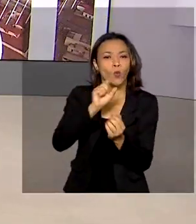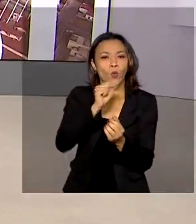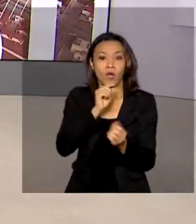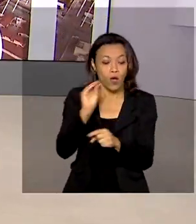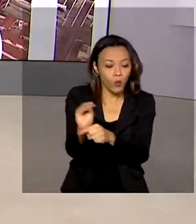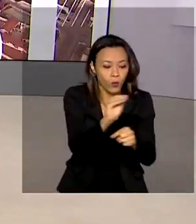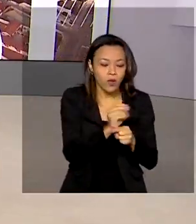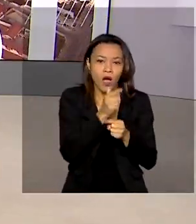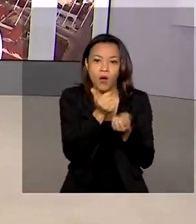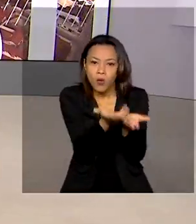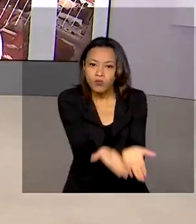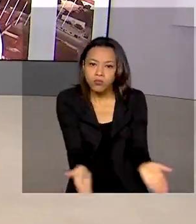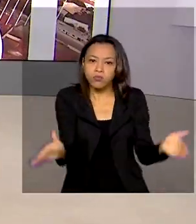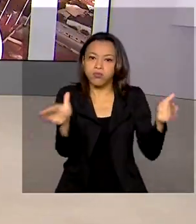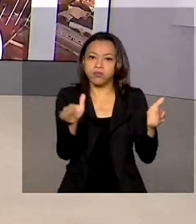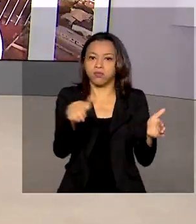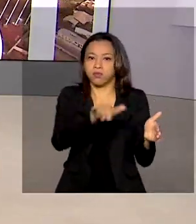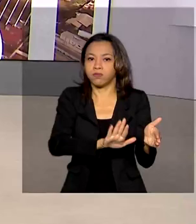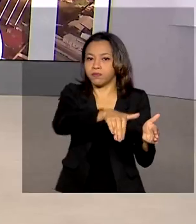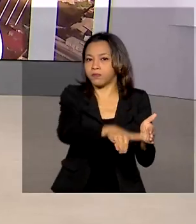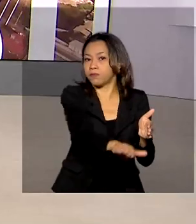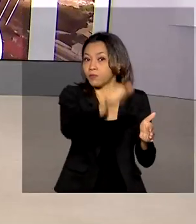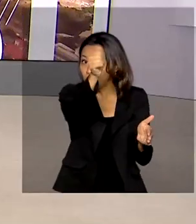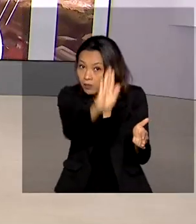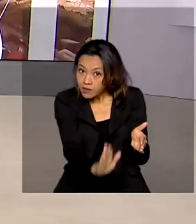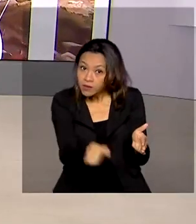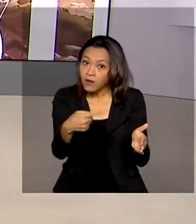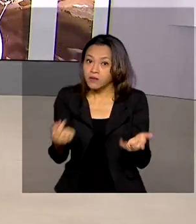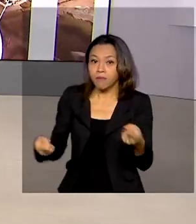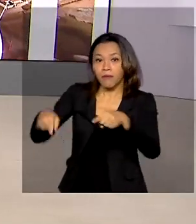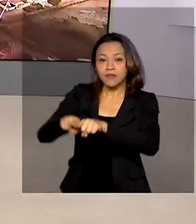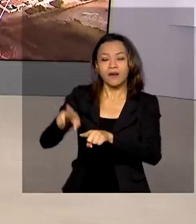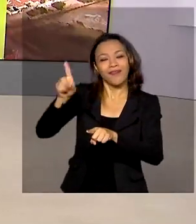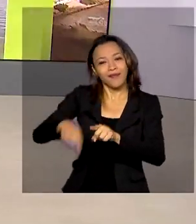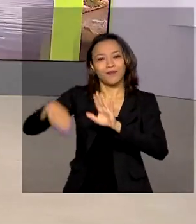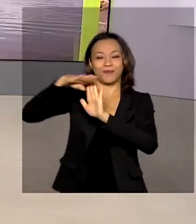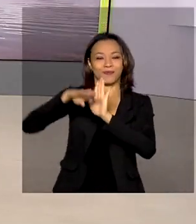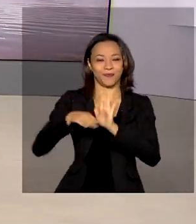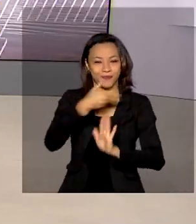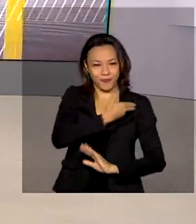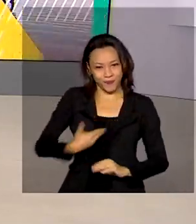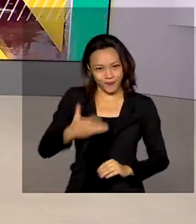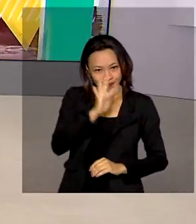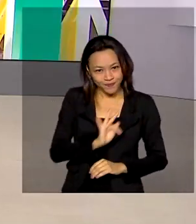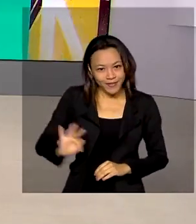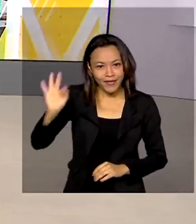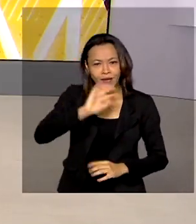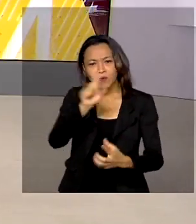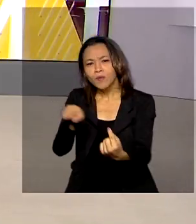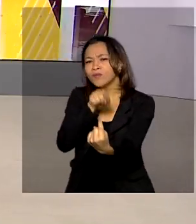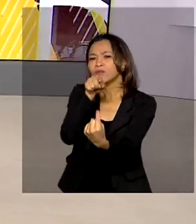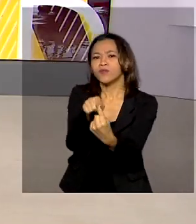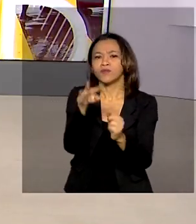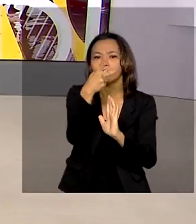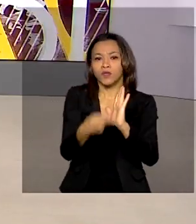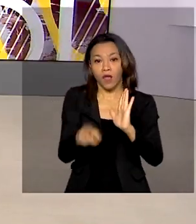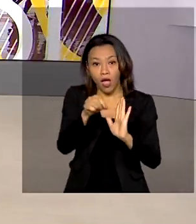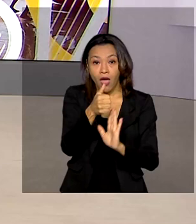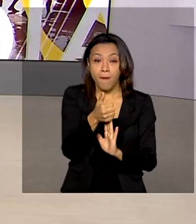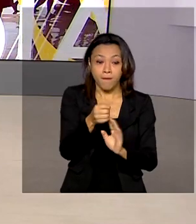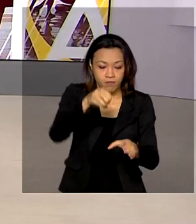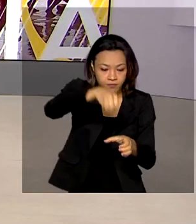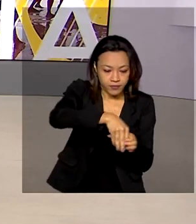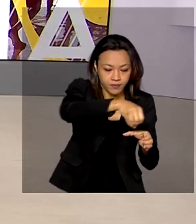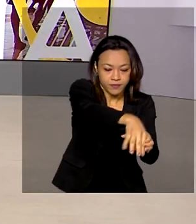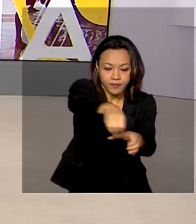hidrográficas do país. A parceria é por meio do programa Águas Brasileiras. Uma das metas do projeto é o plantio de 100